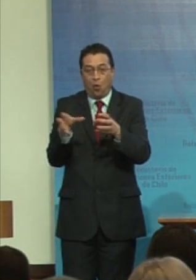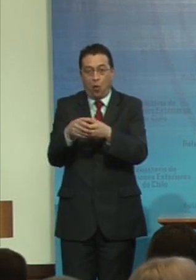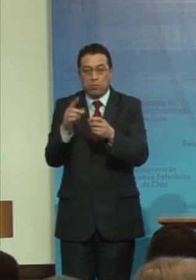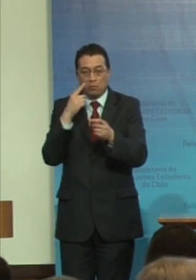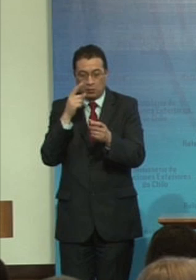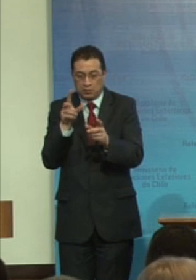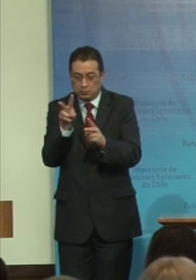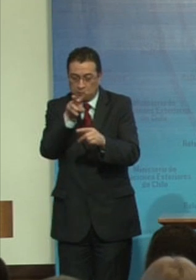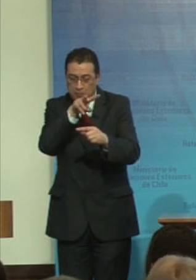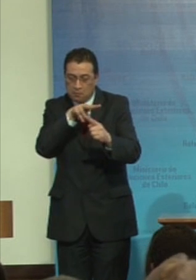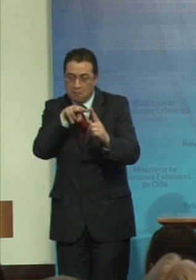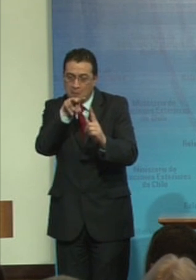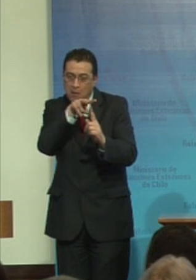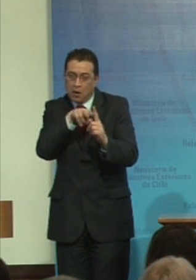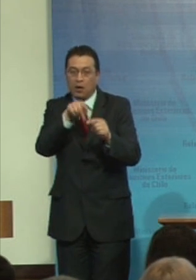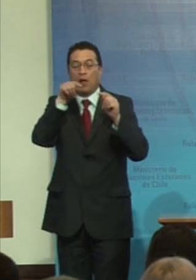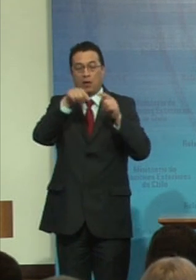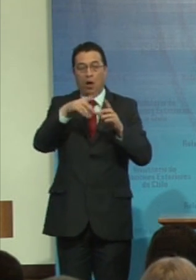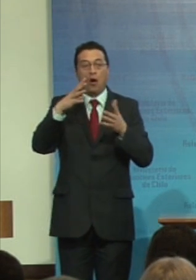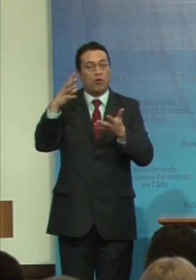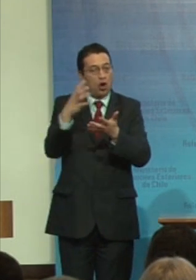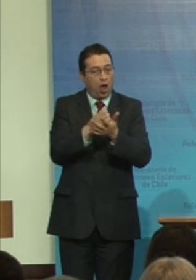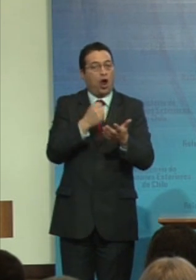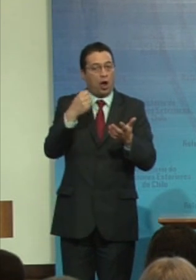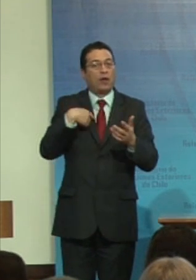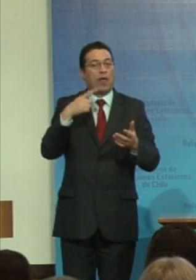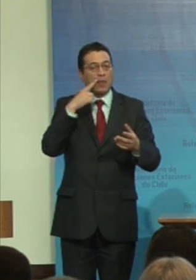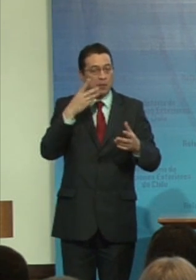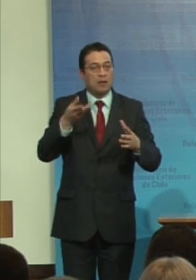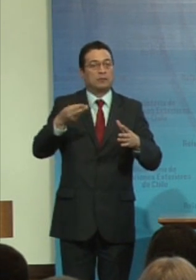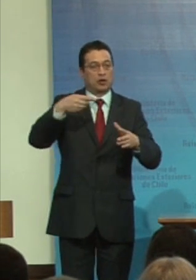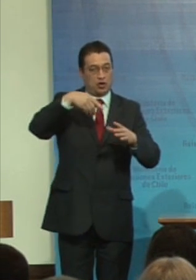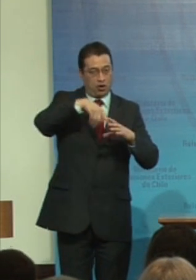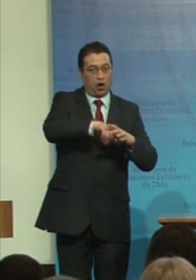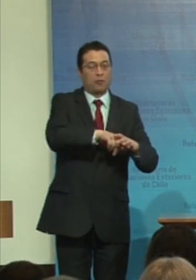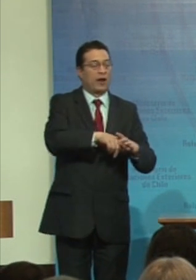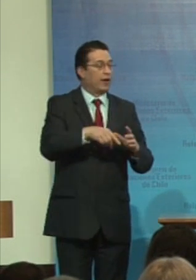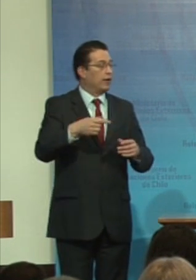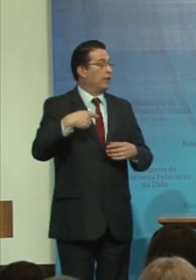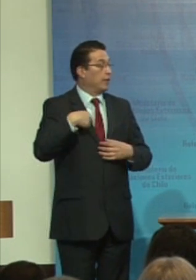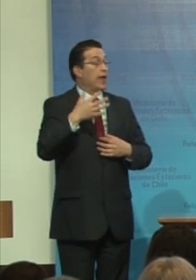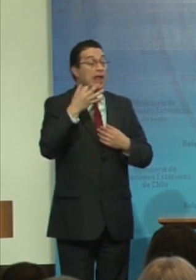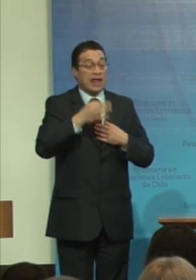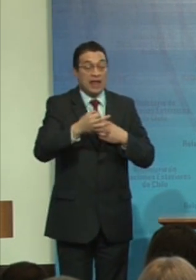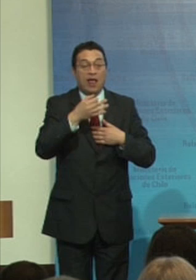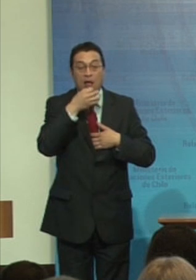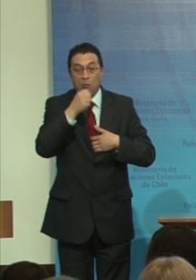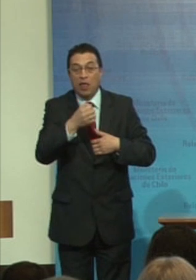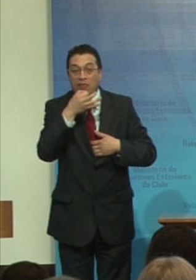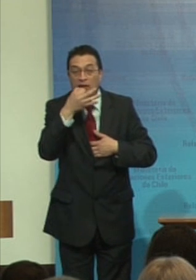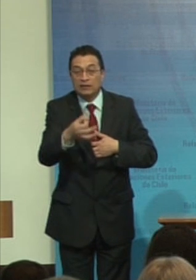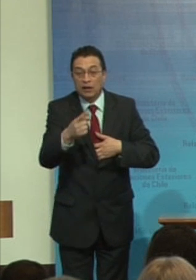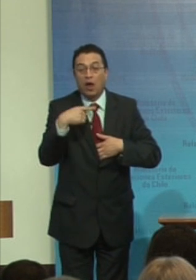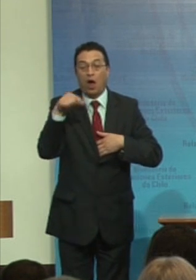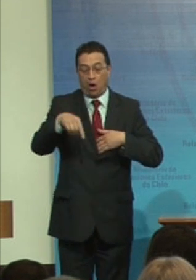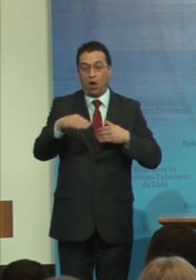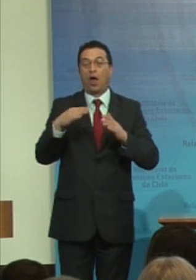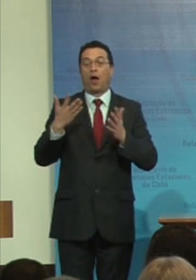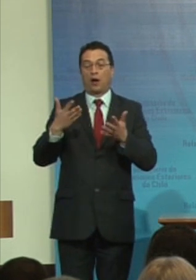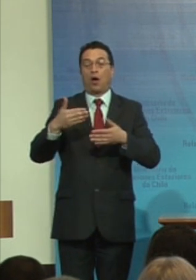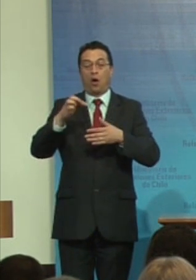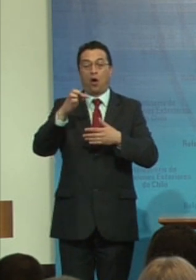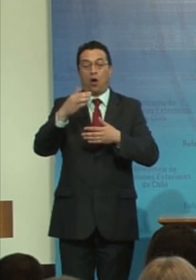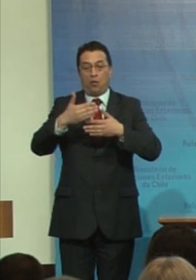Y se logró incorporar. Y puedo decirles que hemos tenido una productividad